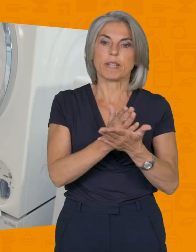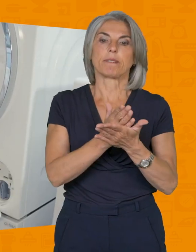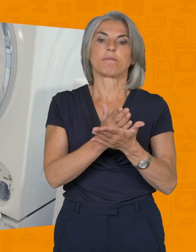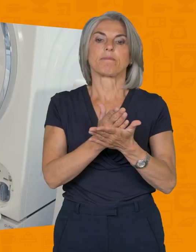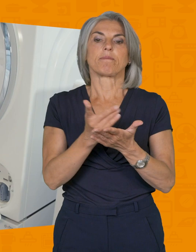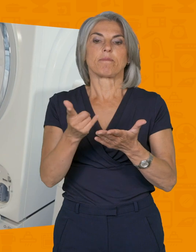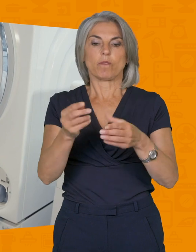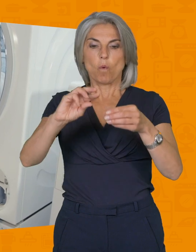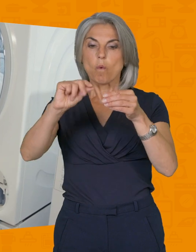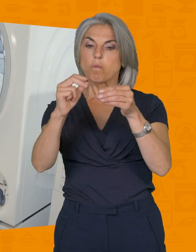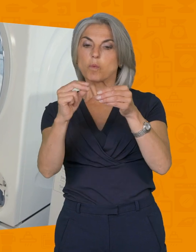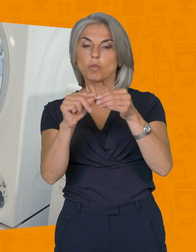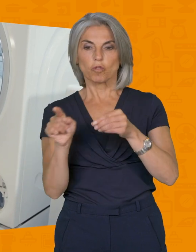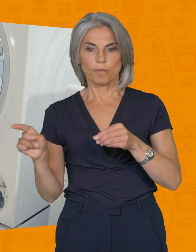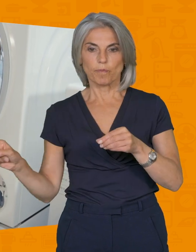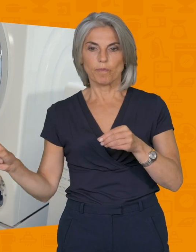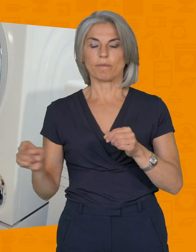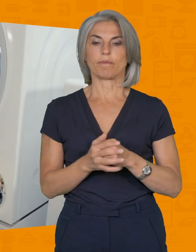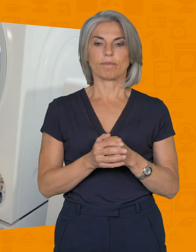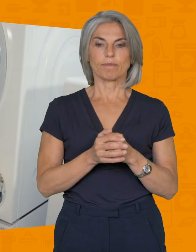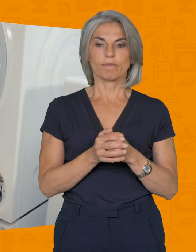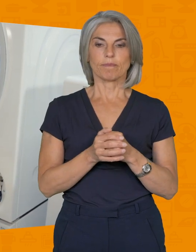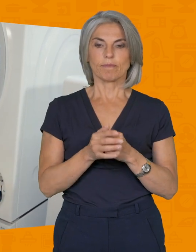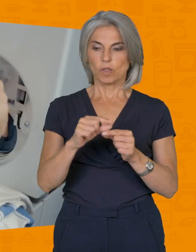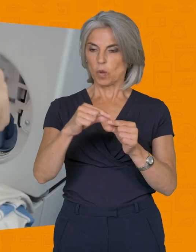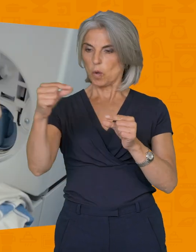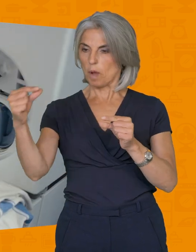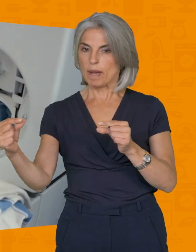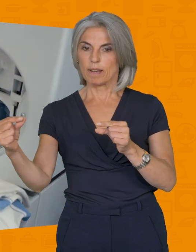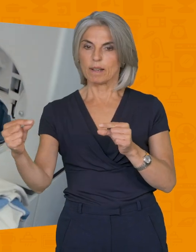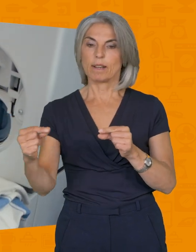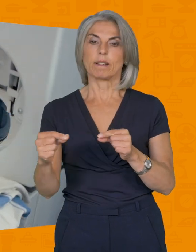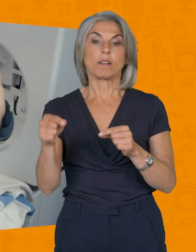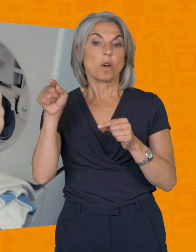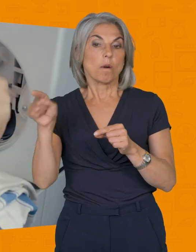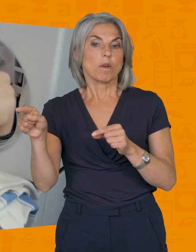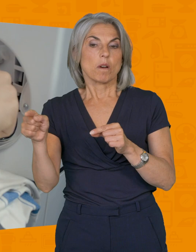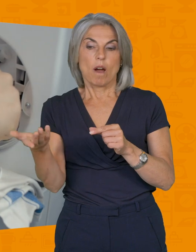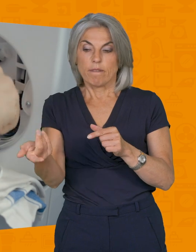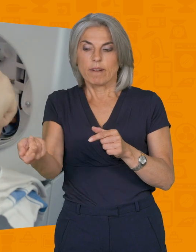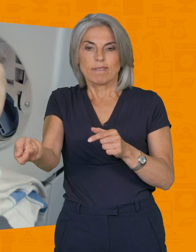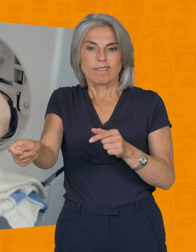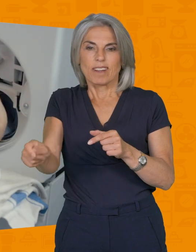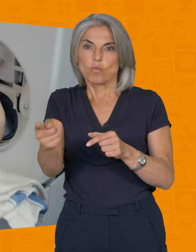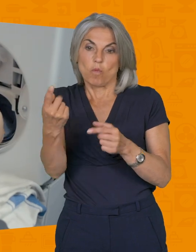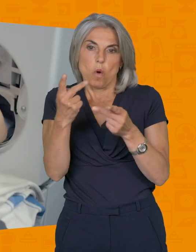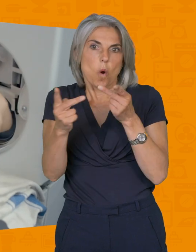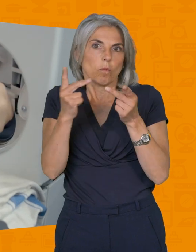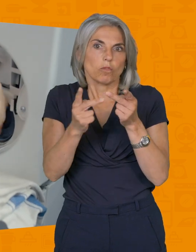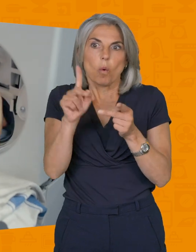On rebouche le tuyau, on le remet à sa place. Alors malgré que nous avons vidangé, il reste toujours des fois un petit peu d'eau, quelques fois